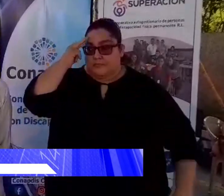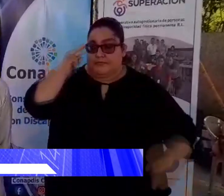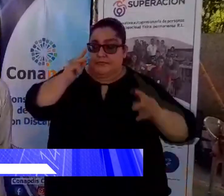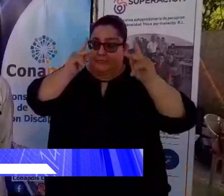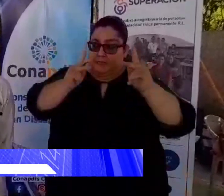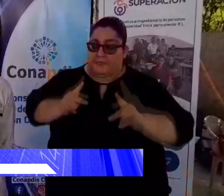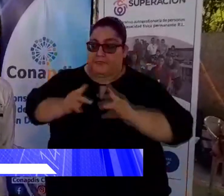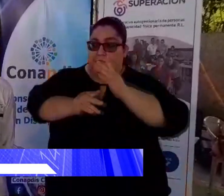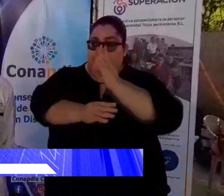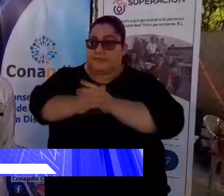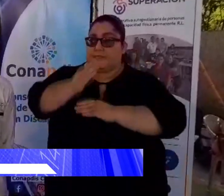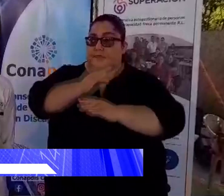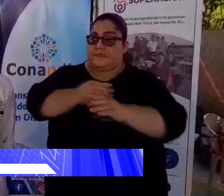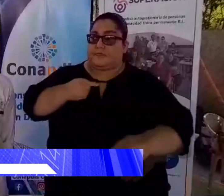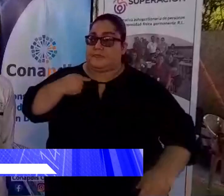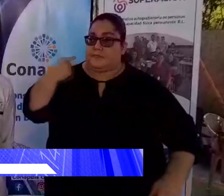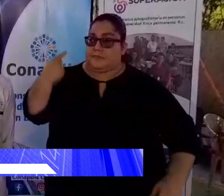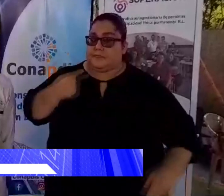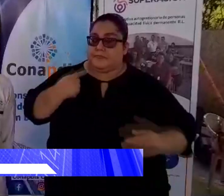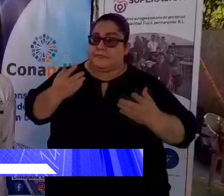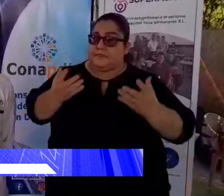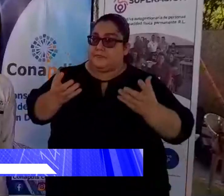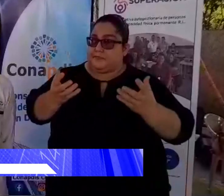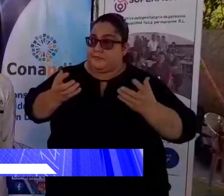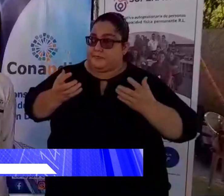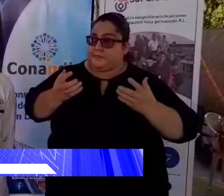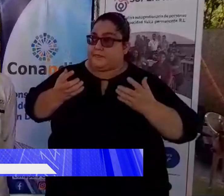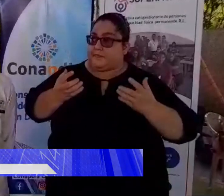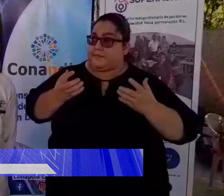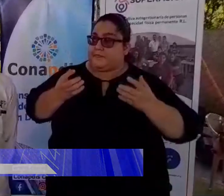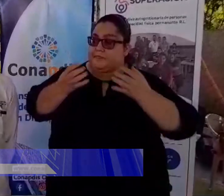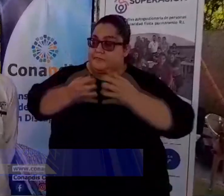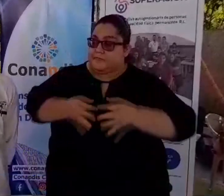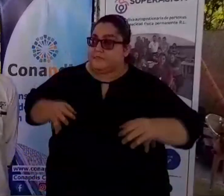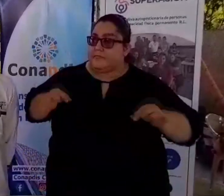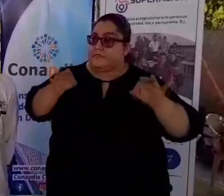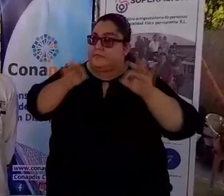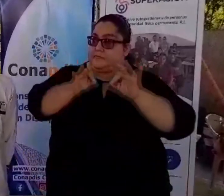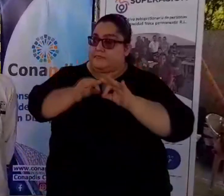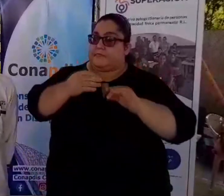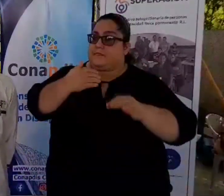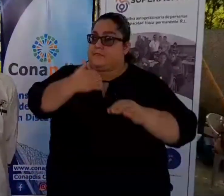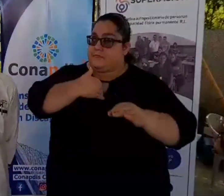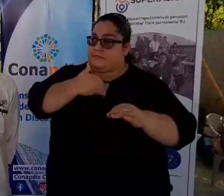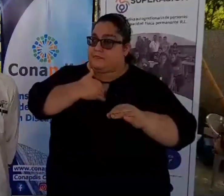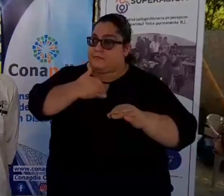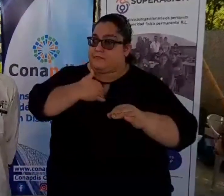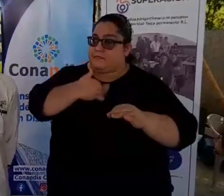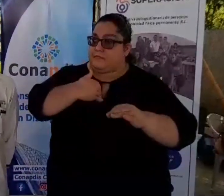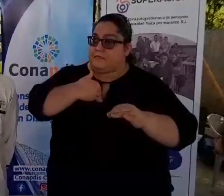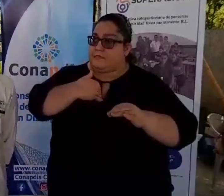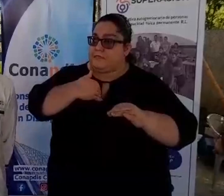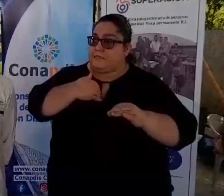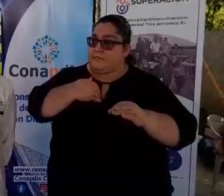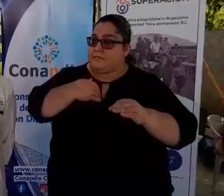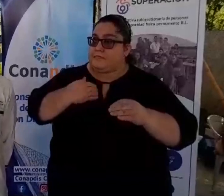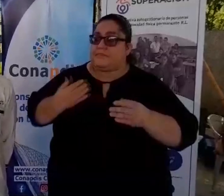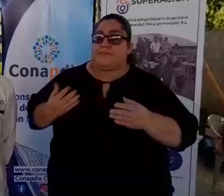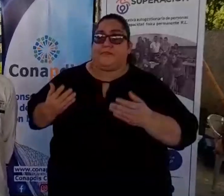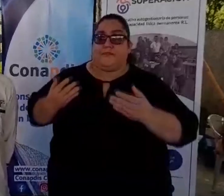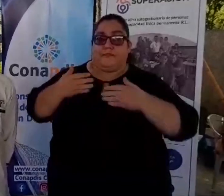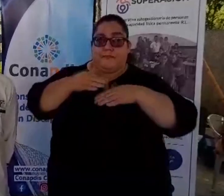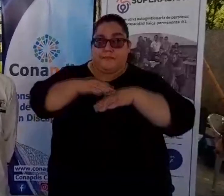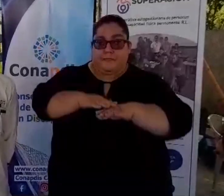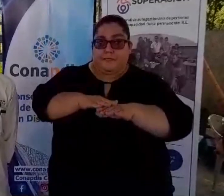persona con discapacidad Siempre creemos que es importante Tenerlo en lo que es la inclusión